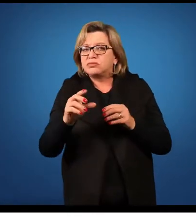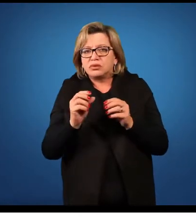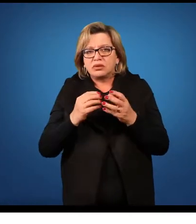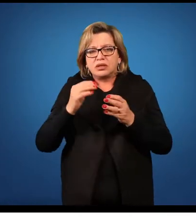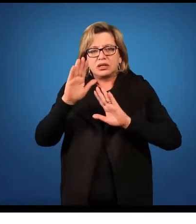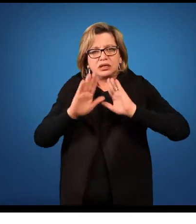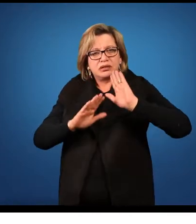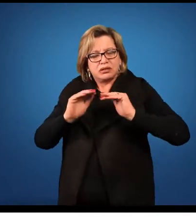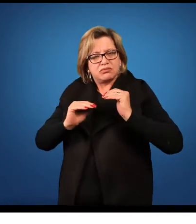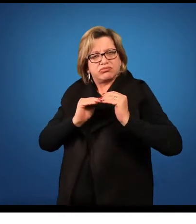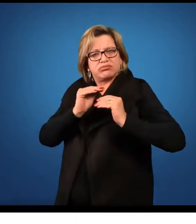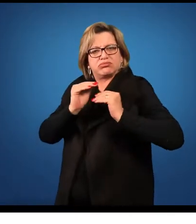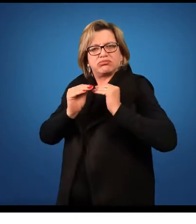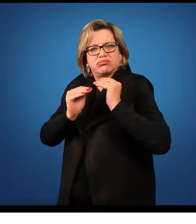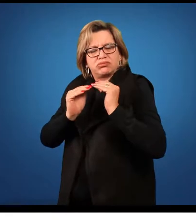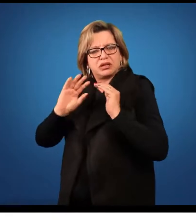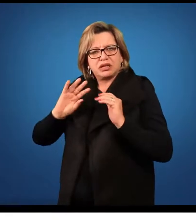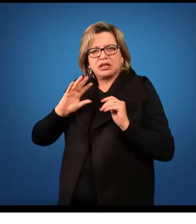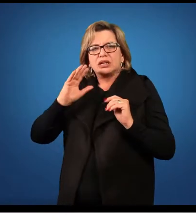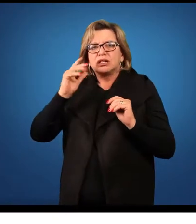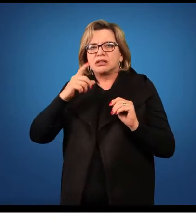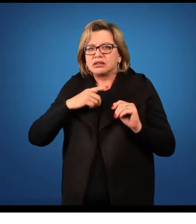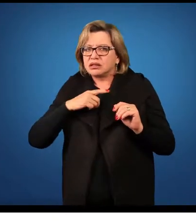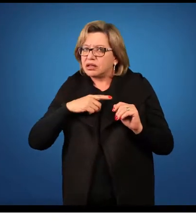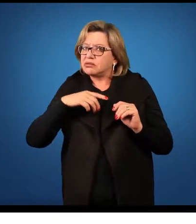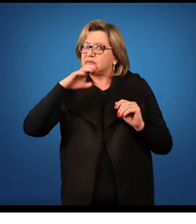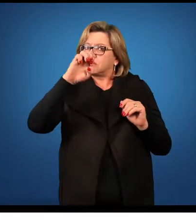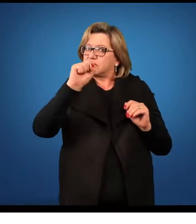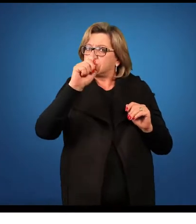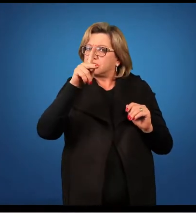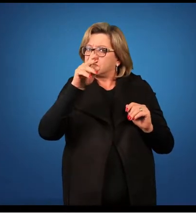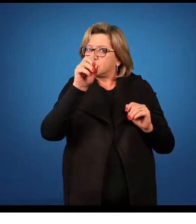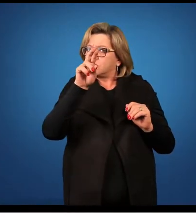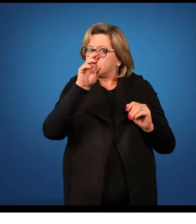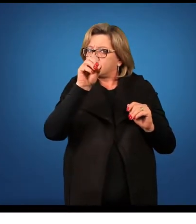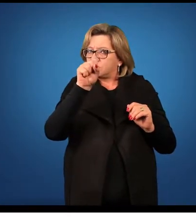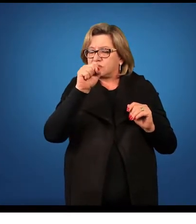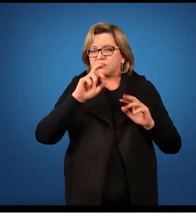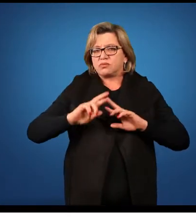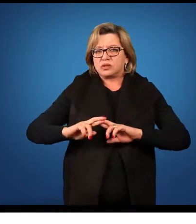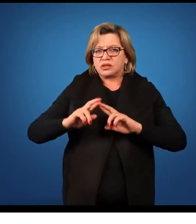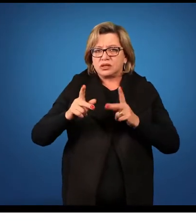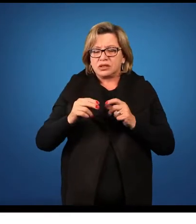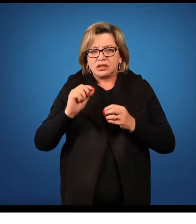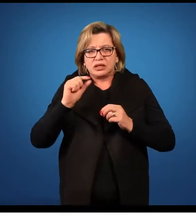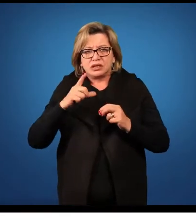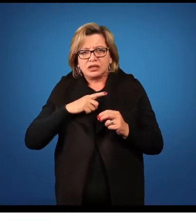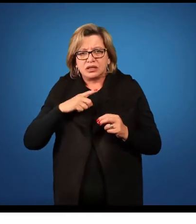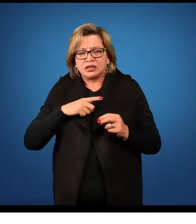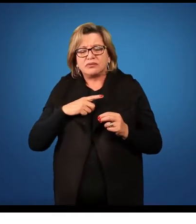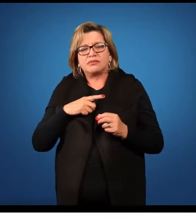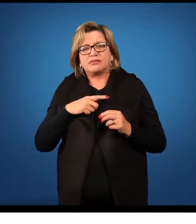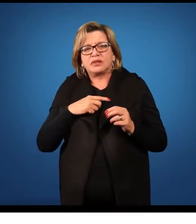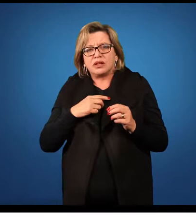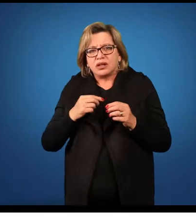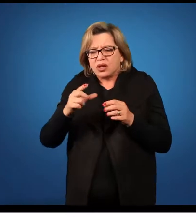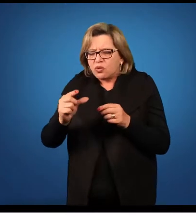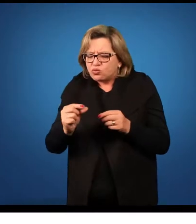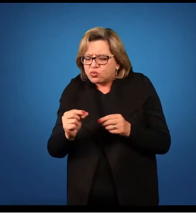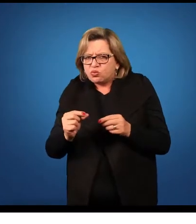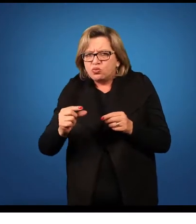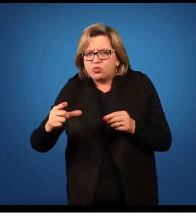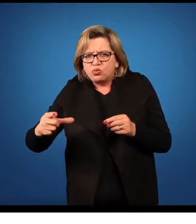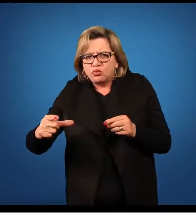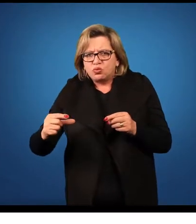que durante a evolução passaram a diferenciar os seus esporos. Nesse caso nós passamos a contar com um esporo de menor